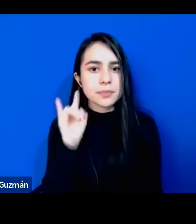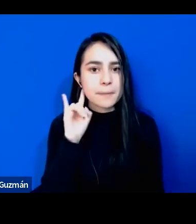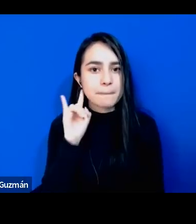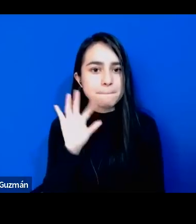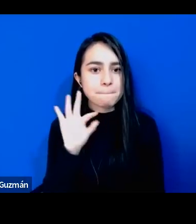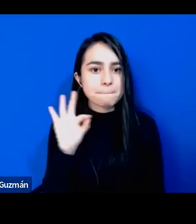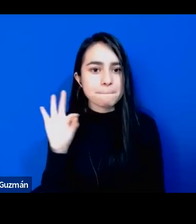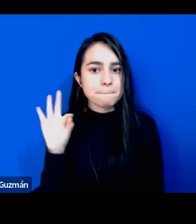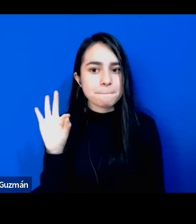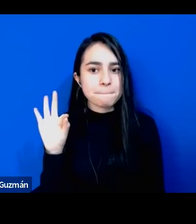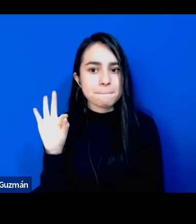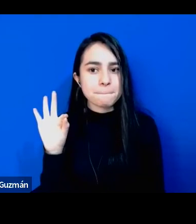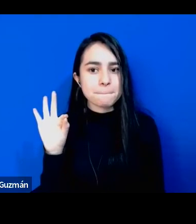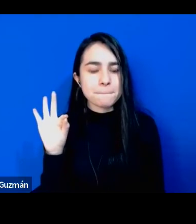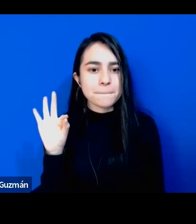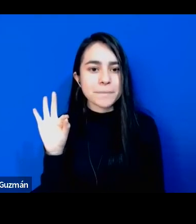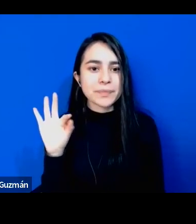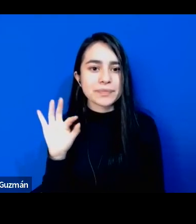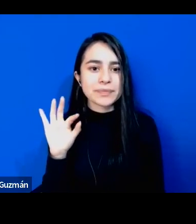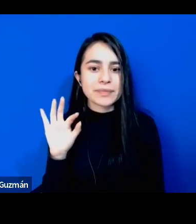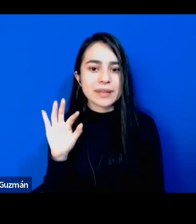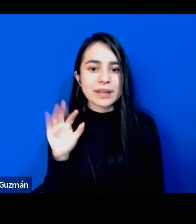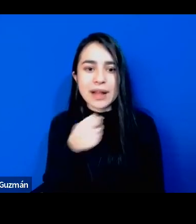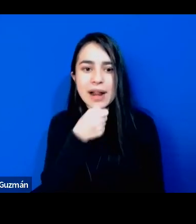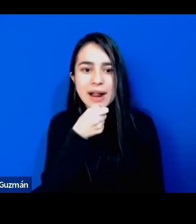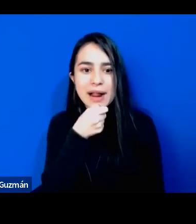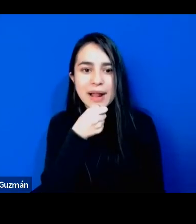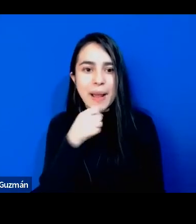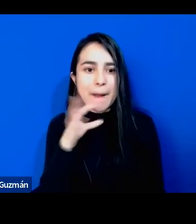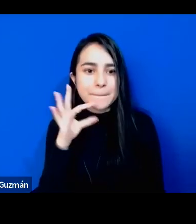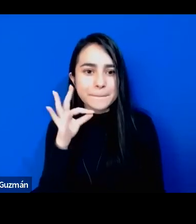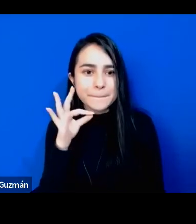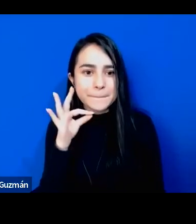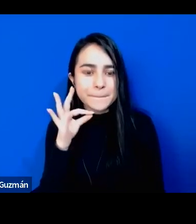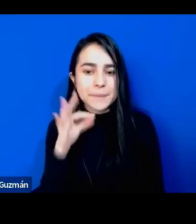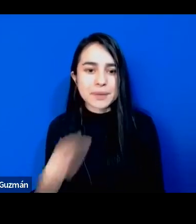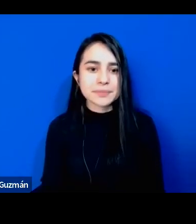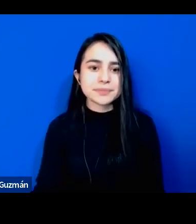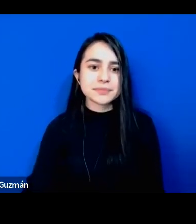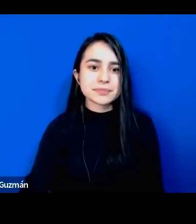Espérate, no se escucha. Ochi, perdimos, perdimos tu sonido.